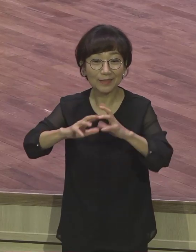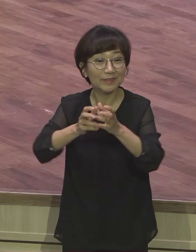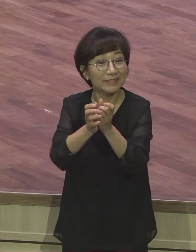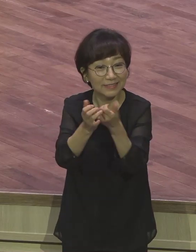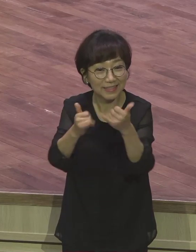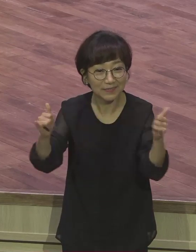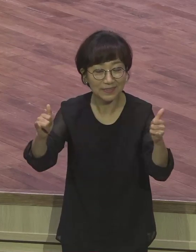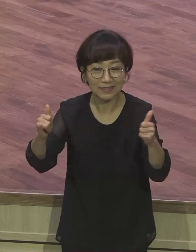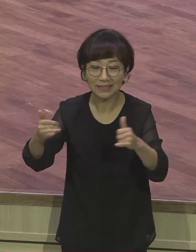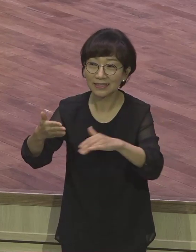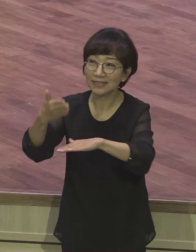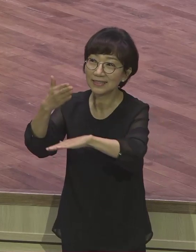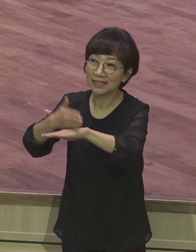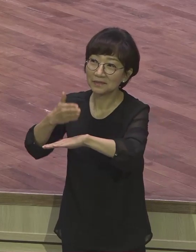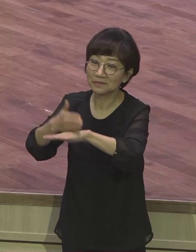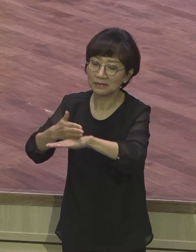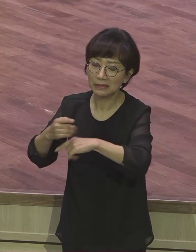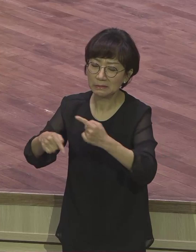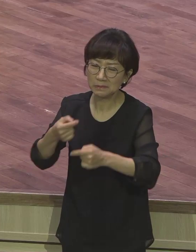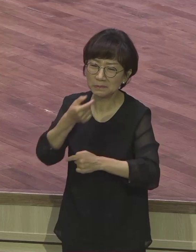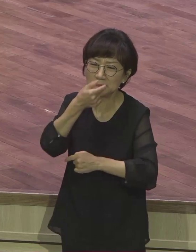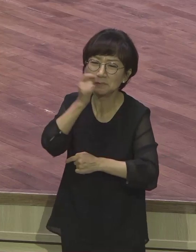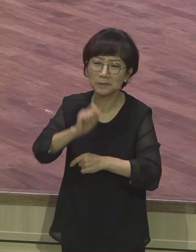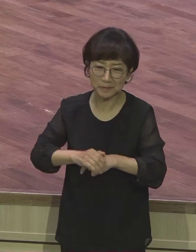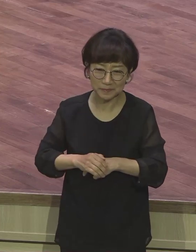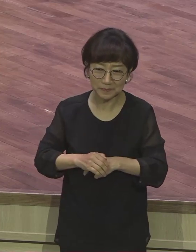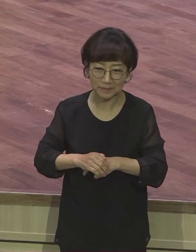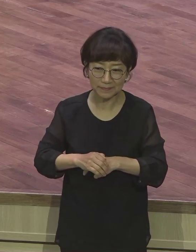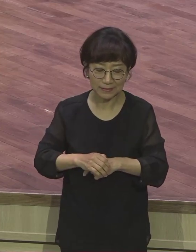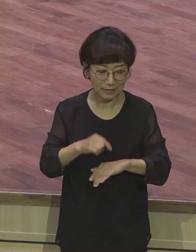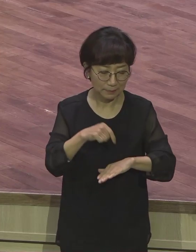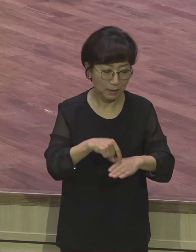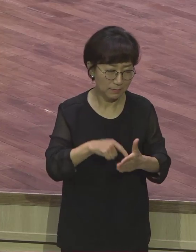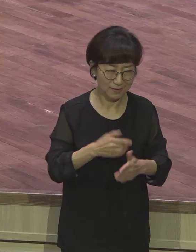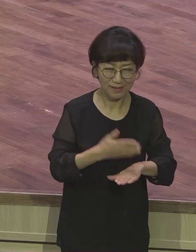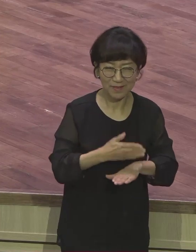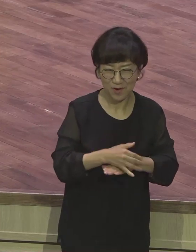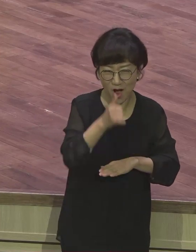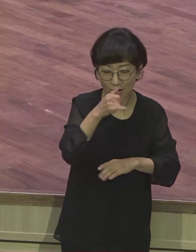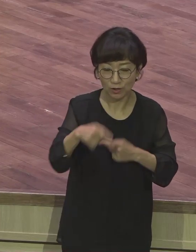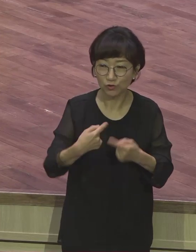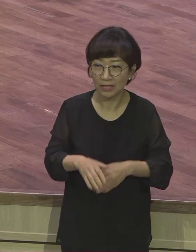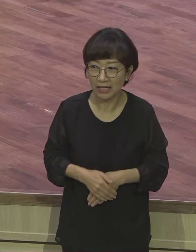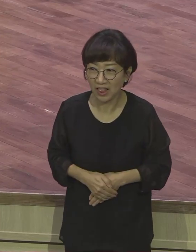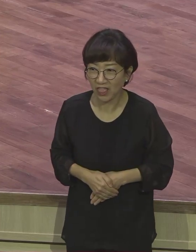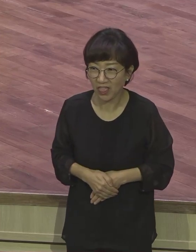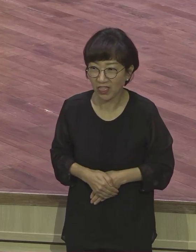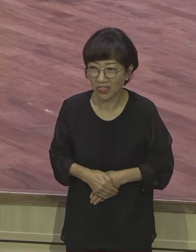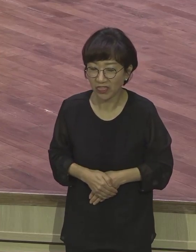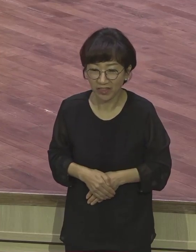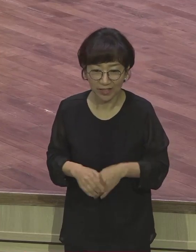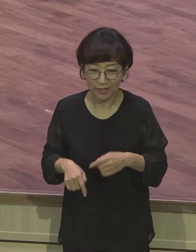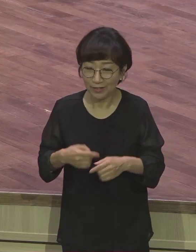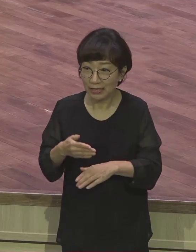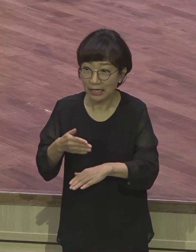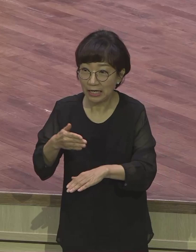이런 말을 잘 못해요. 마음으로 있을 수 있지만 행동으로 옮기도 잘 못해요. 말도 잘 못해요.